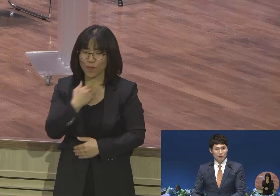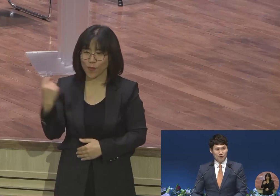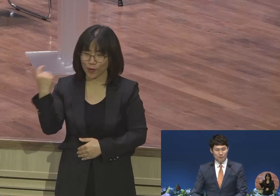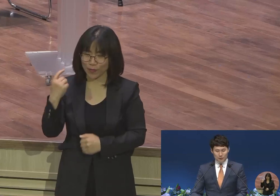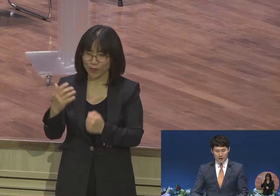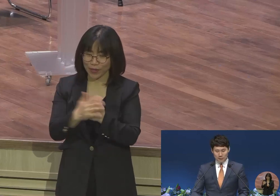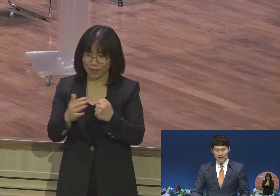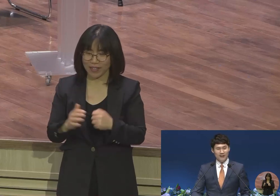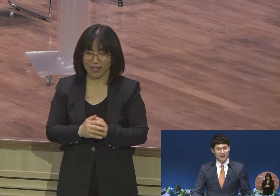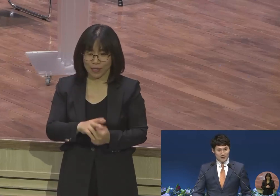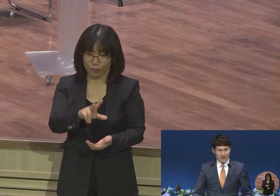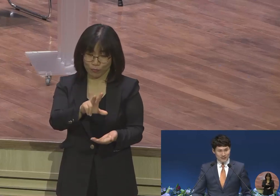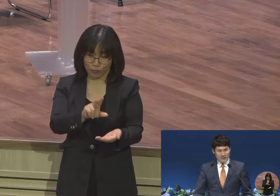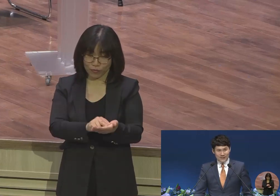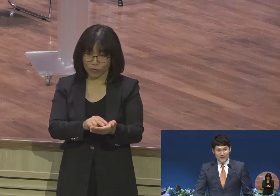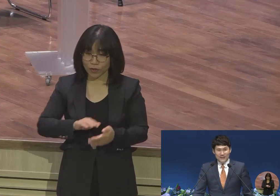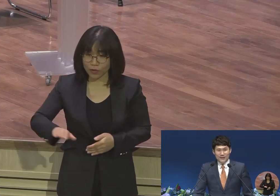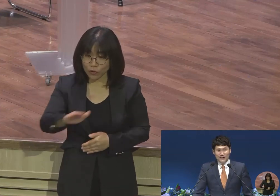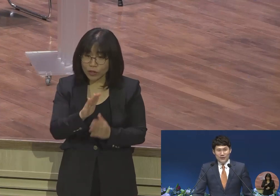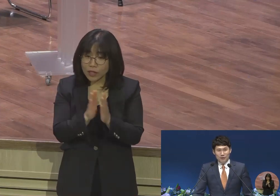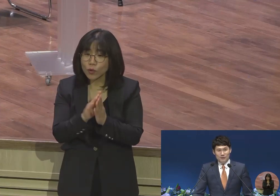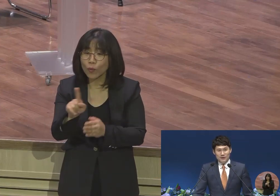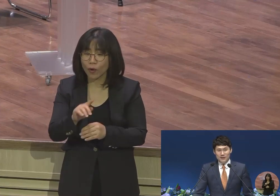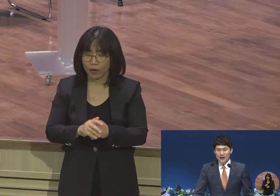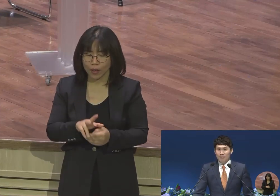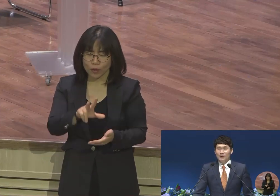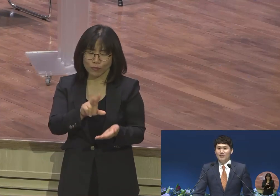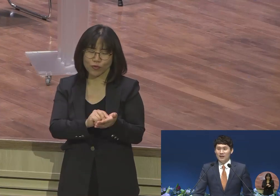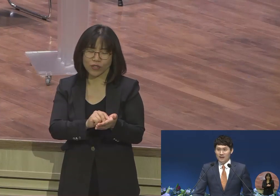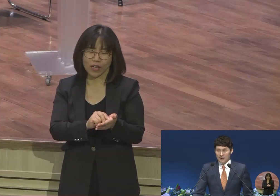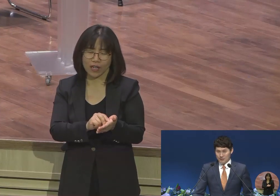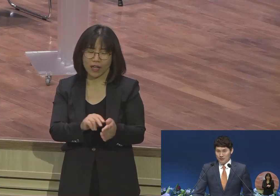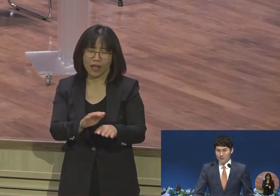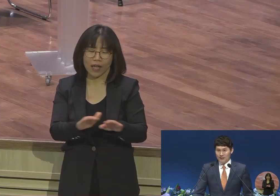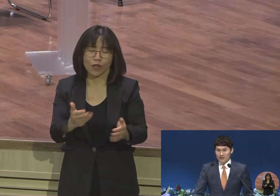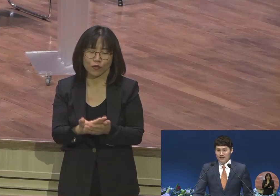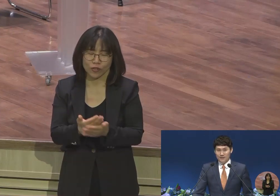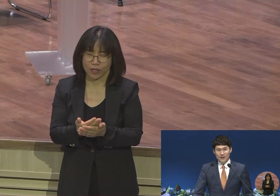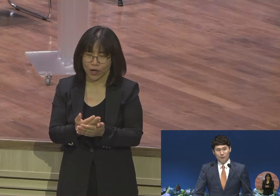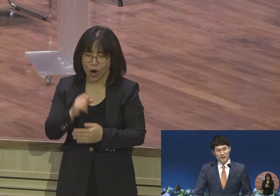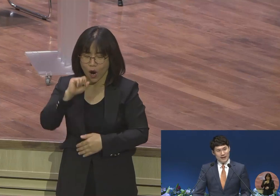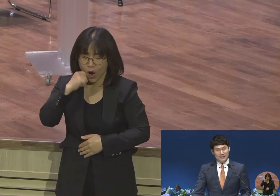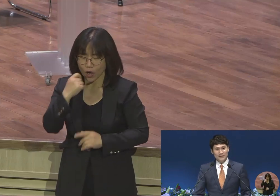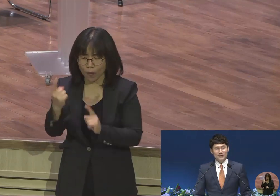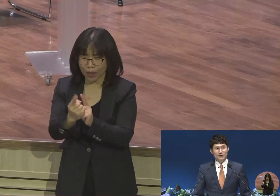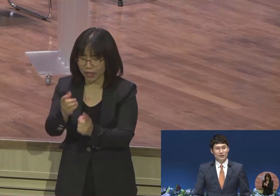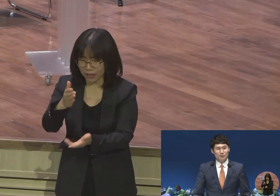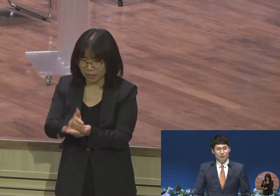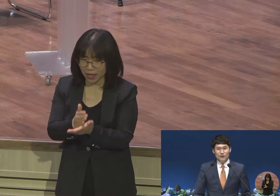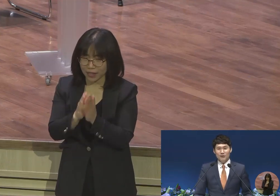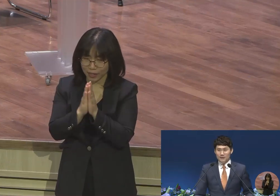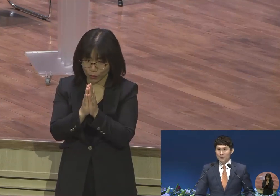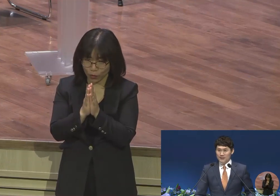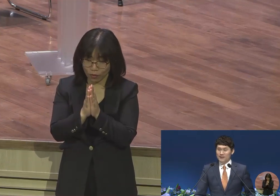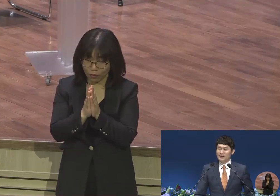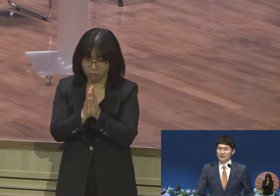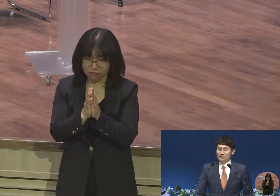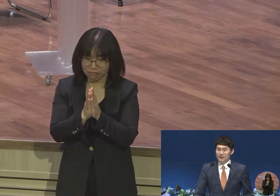보통 문제없게 해달라기도 하죠 어려움 절대 안 만나게 해달라기도 합니다 근데 오늘 이 가사는 문제 와도 괜찮다는 겁니다